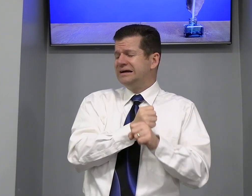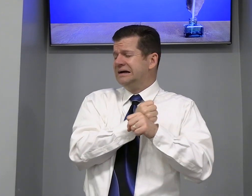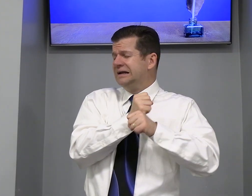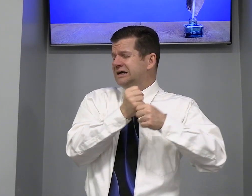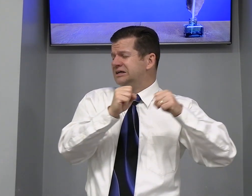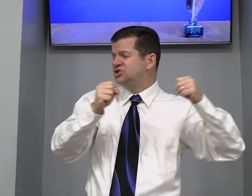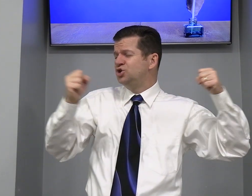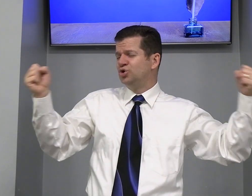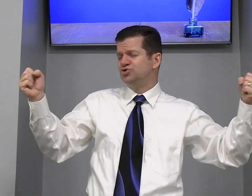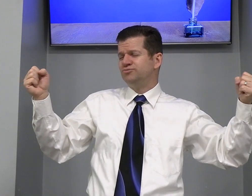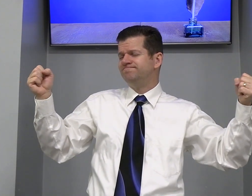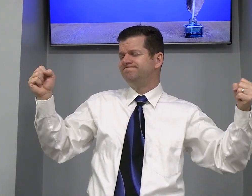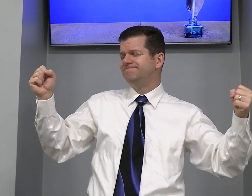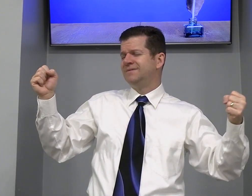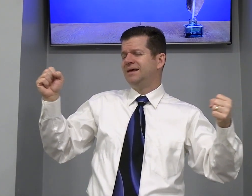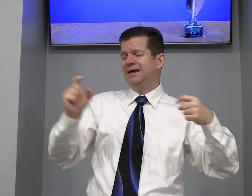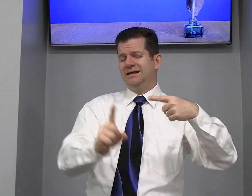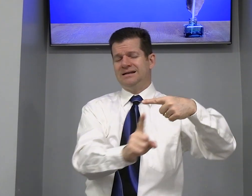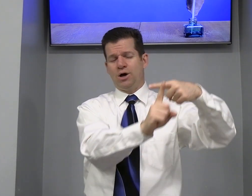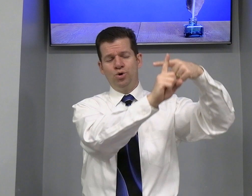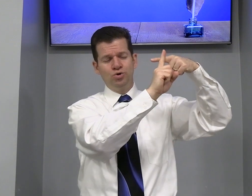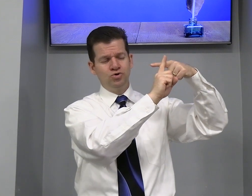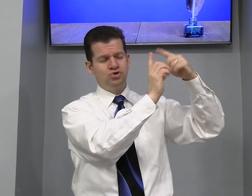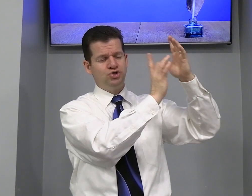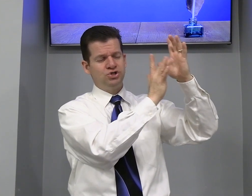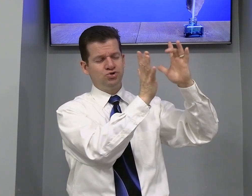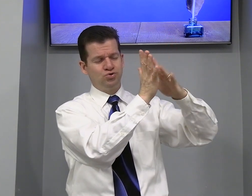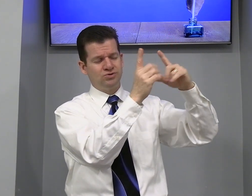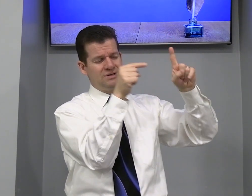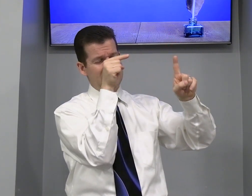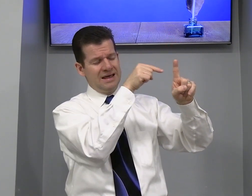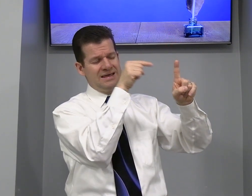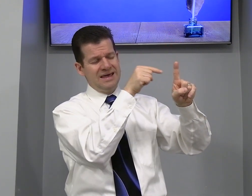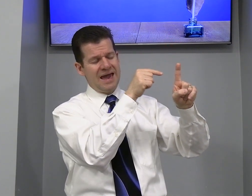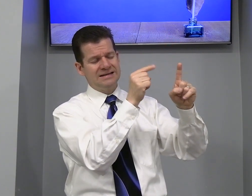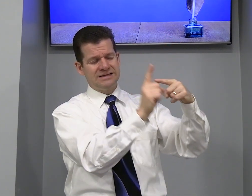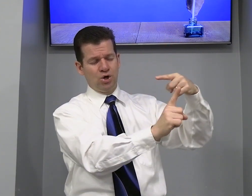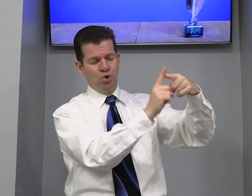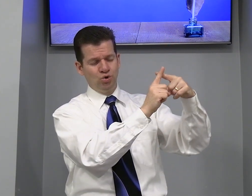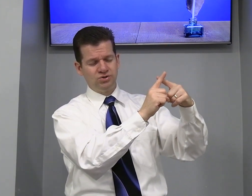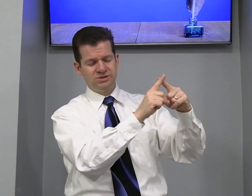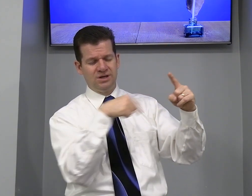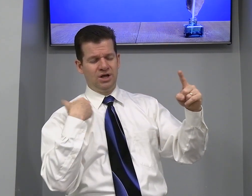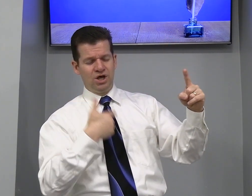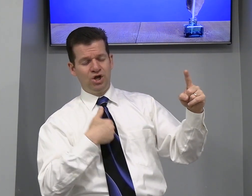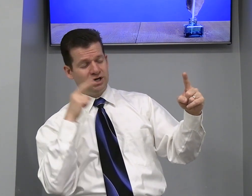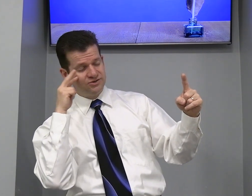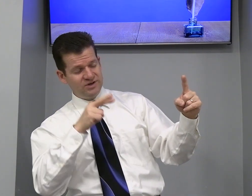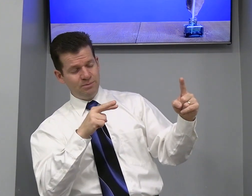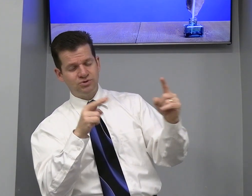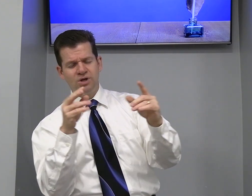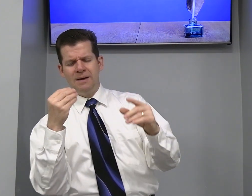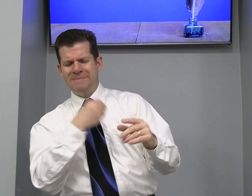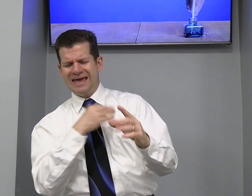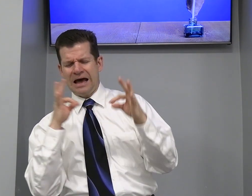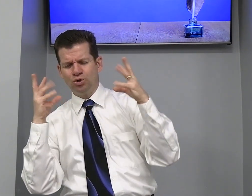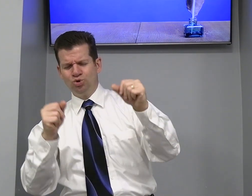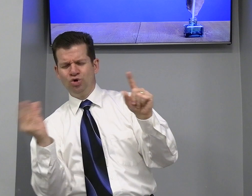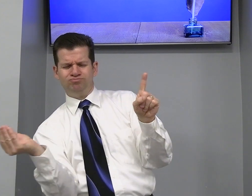Grandioso Na cruz Na Jesus Que essa cruz Que nós vimos Pecado Tudo